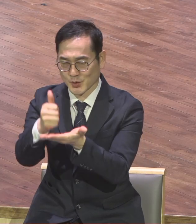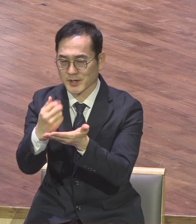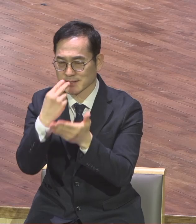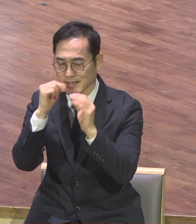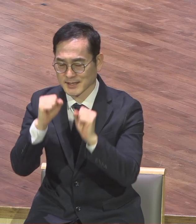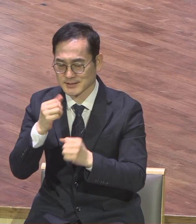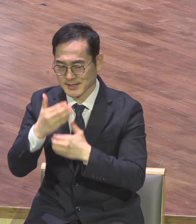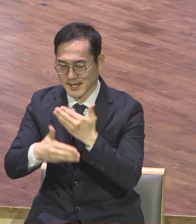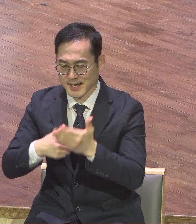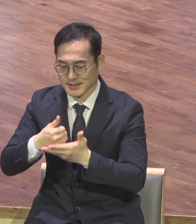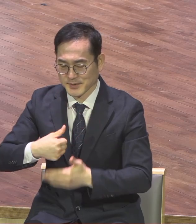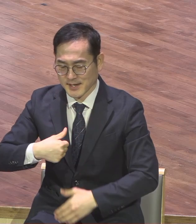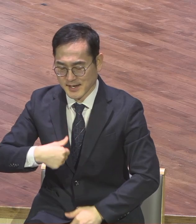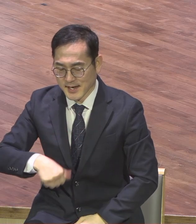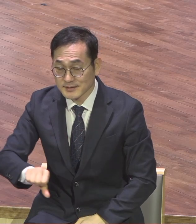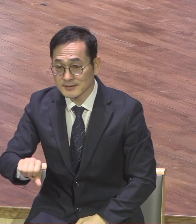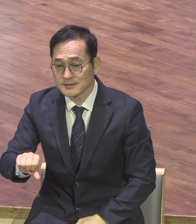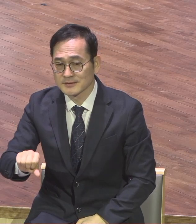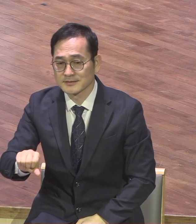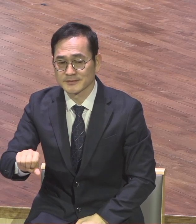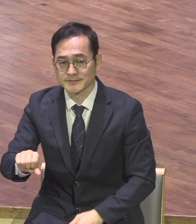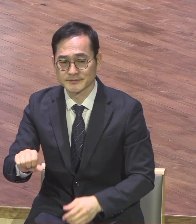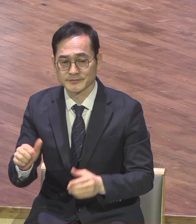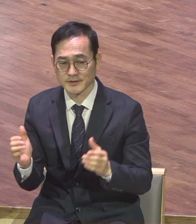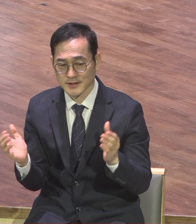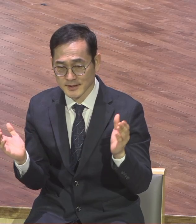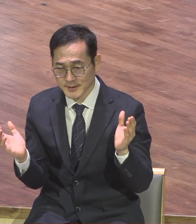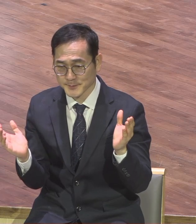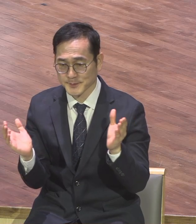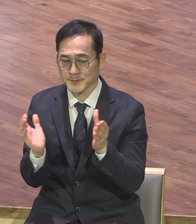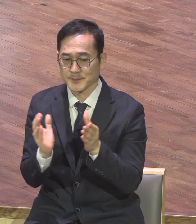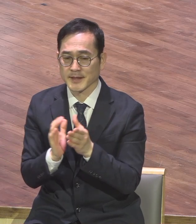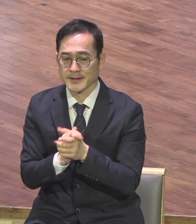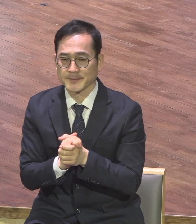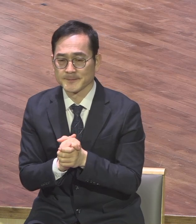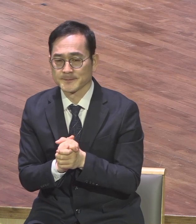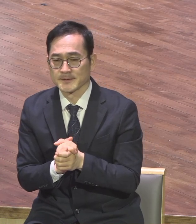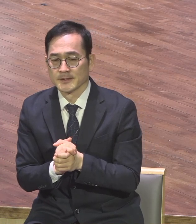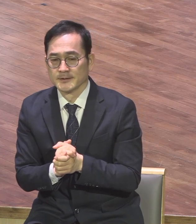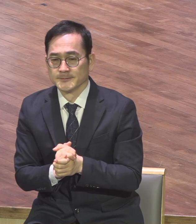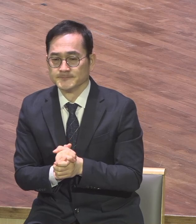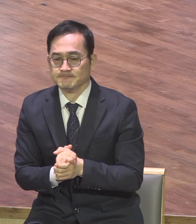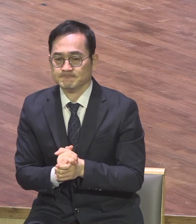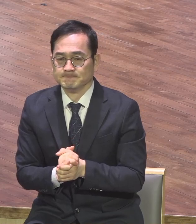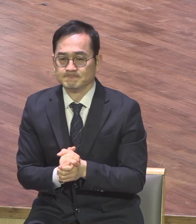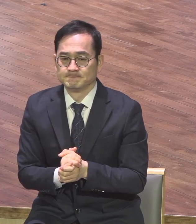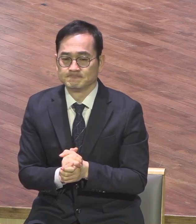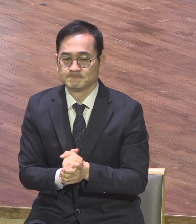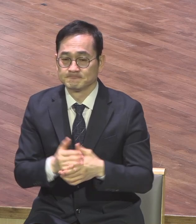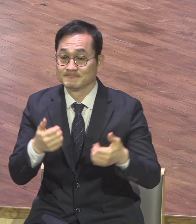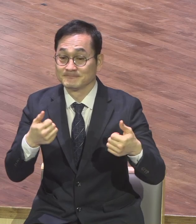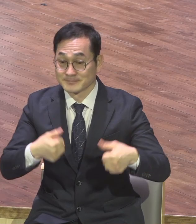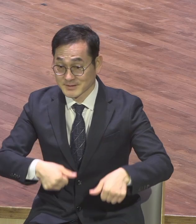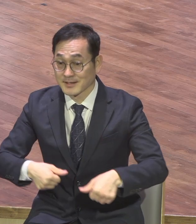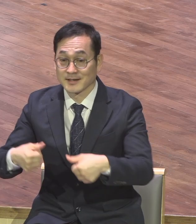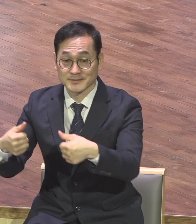살아계신 하나님의 아들이십니다 아멘 우리 해외의 심도를 같이 서로 다 인사합시다